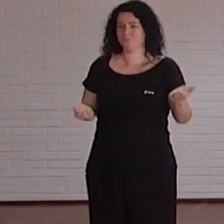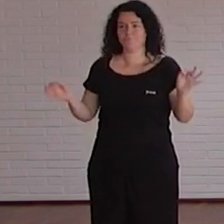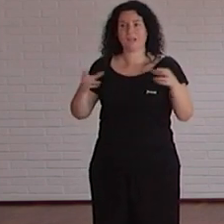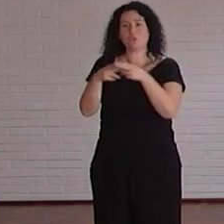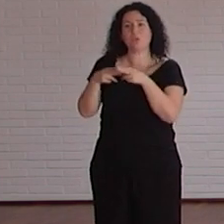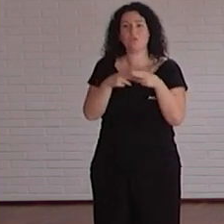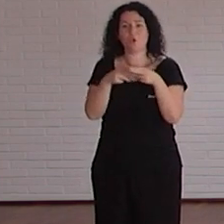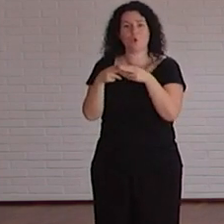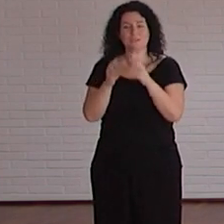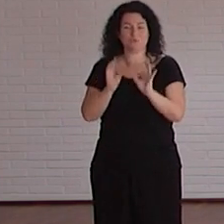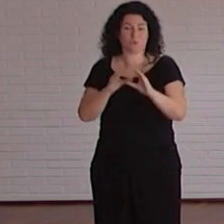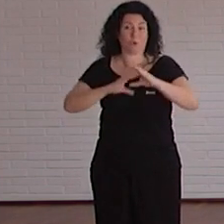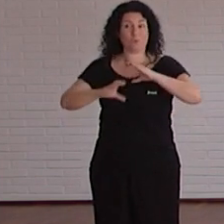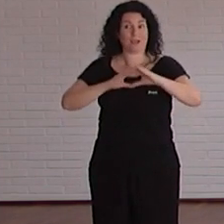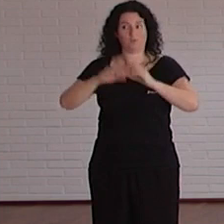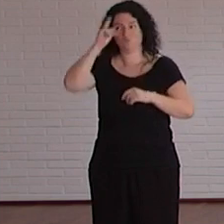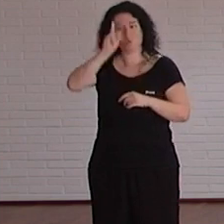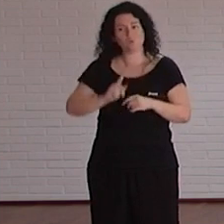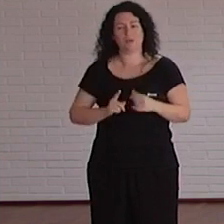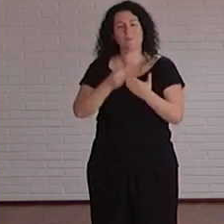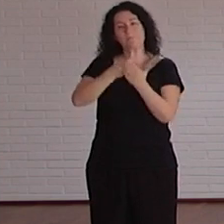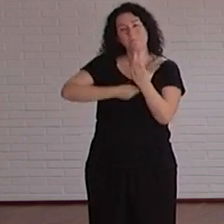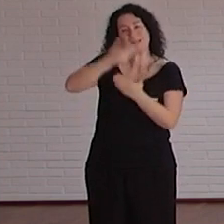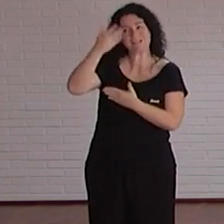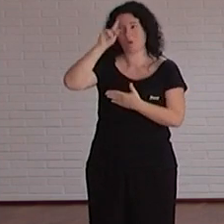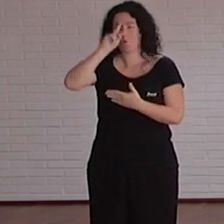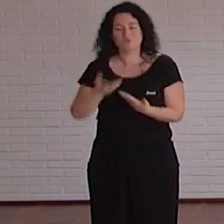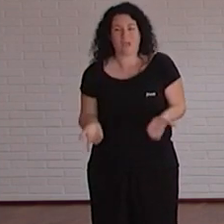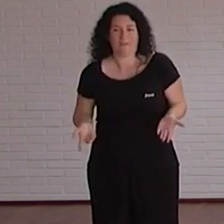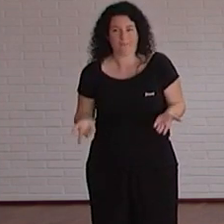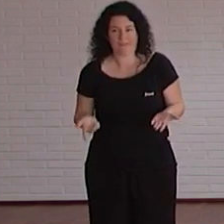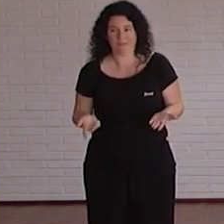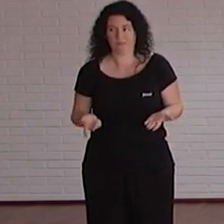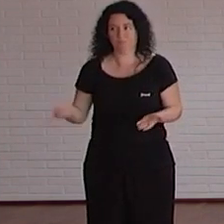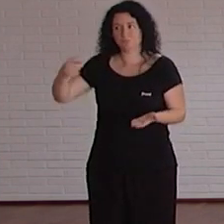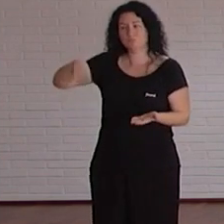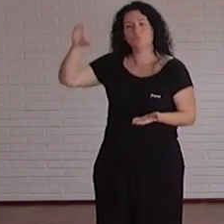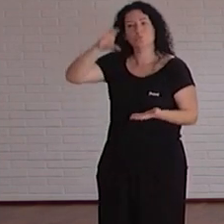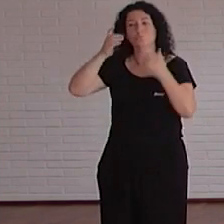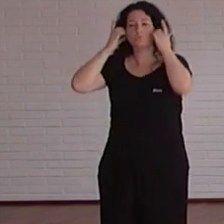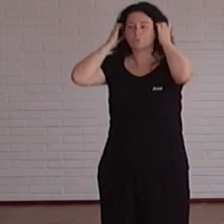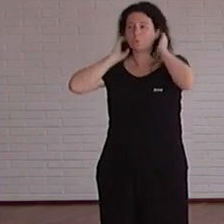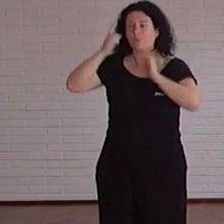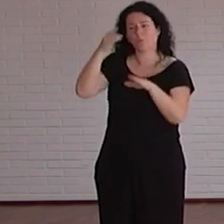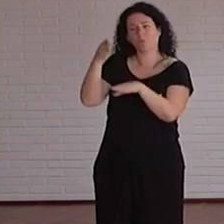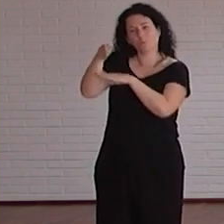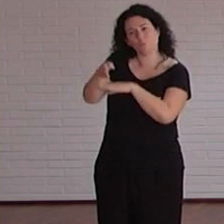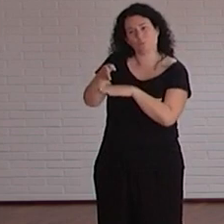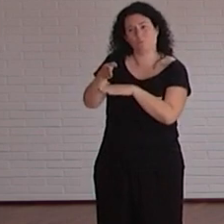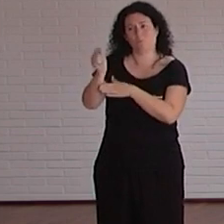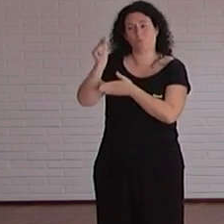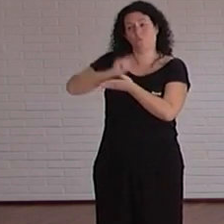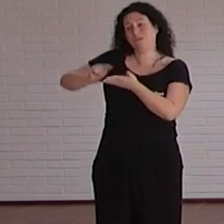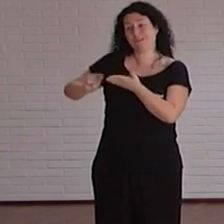asociaciones de comunicación asociaciones de prensa de hecho estuviste impartiendo también un curso en la asociación de gabinetes de